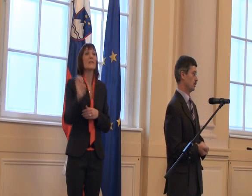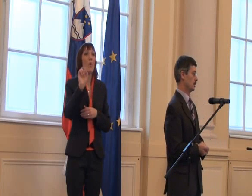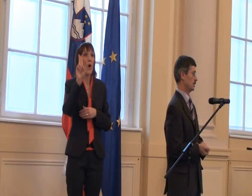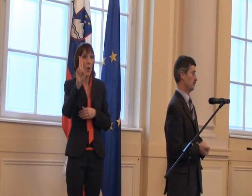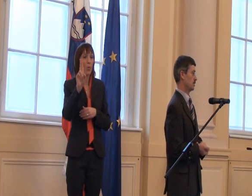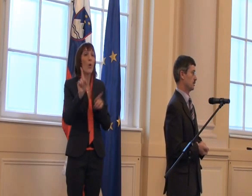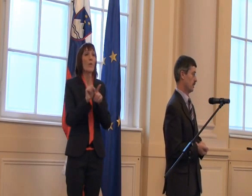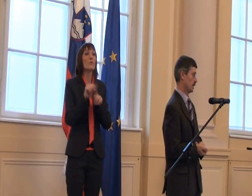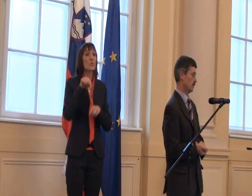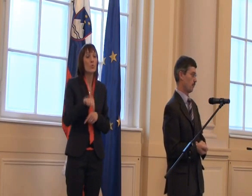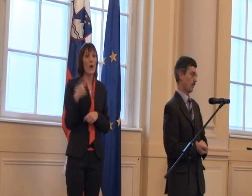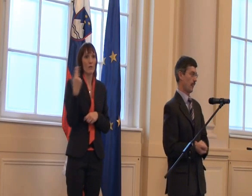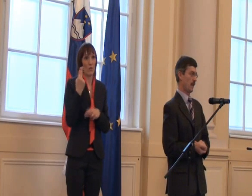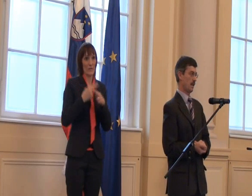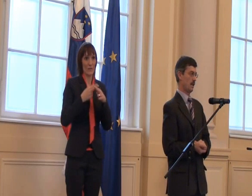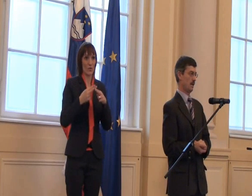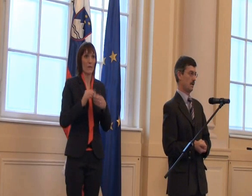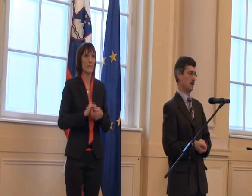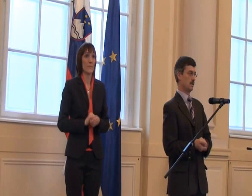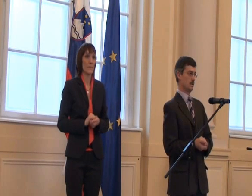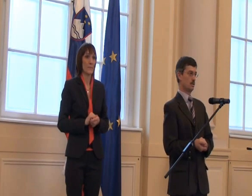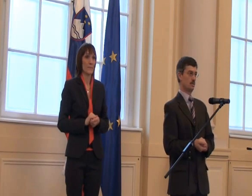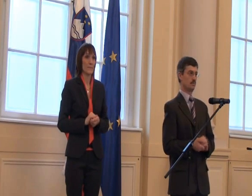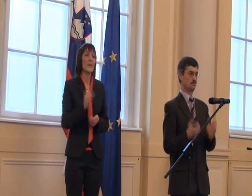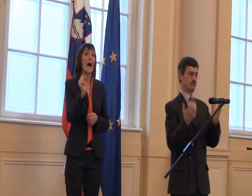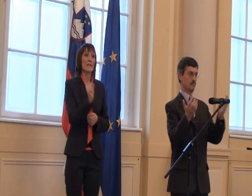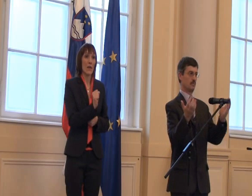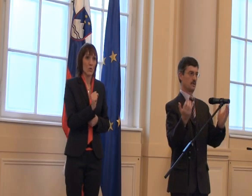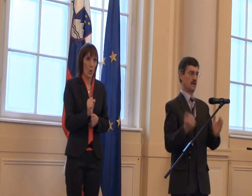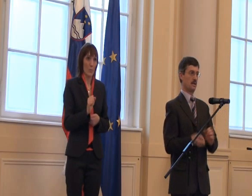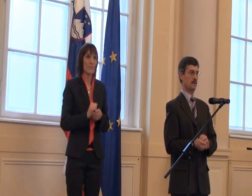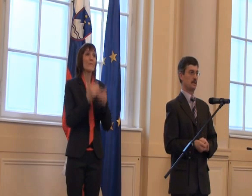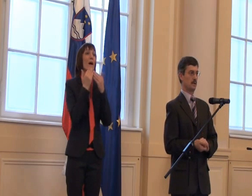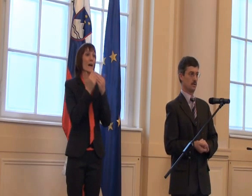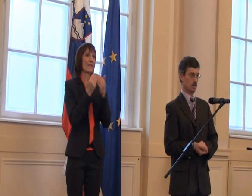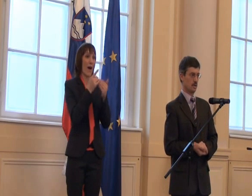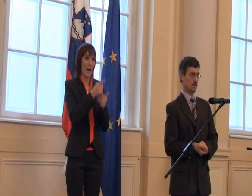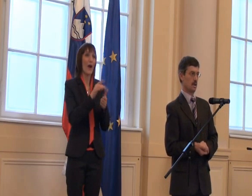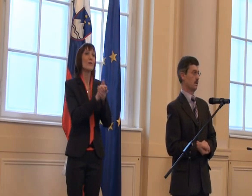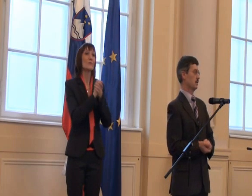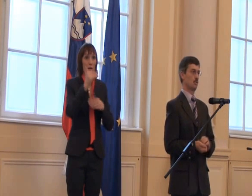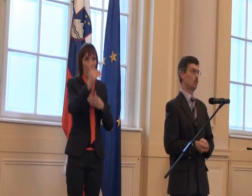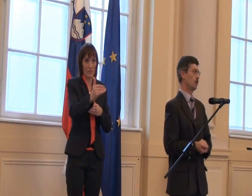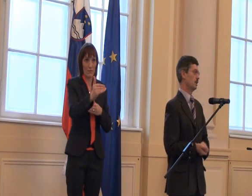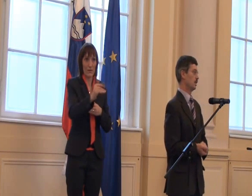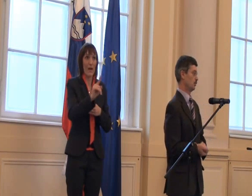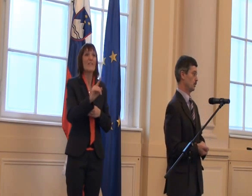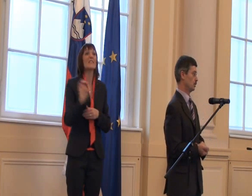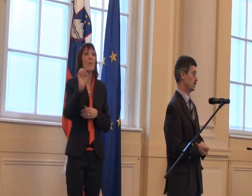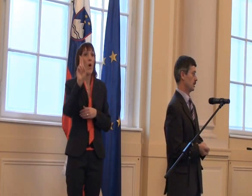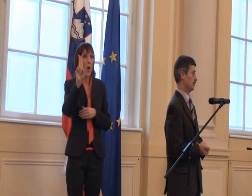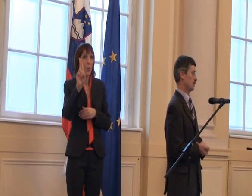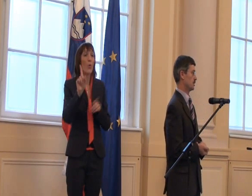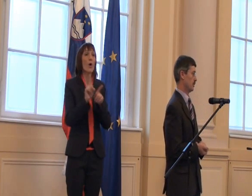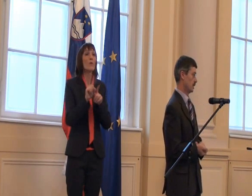Zdaj pa prosim dovolite, da k mikrofono povabim Generalnega direktorja za invalide v Ministrstvu za delo družino in socialne zadeve